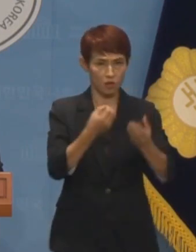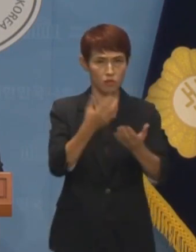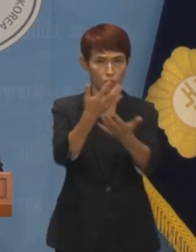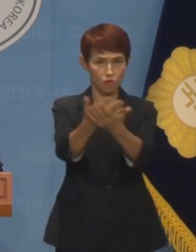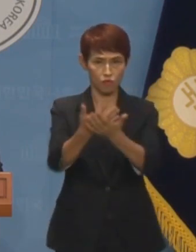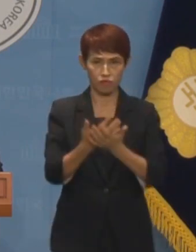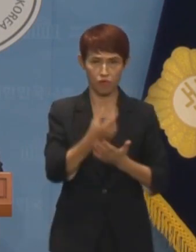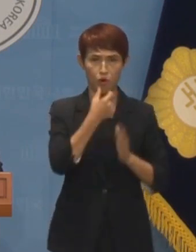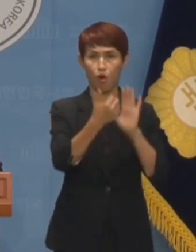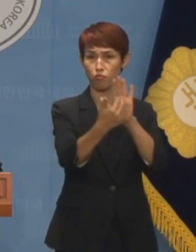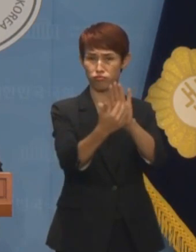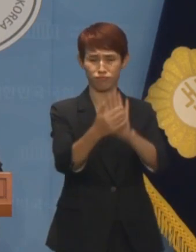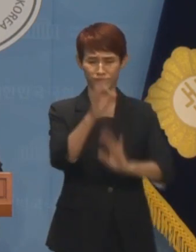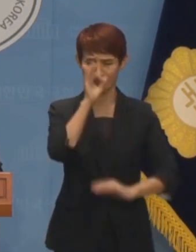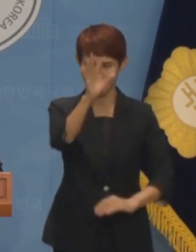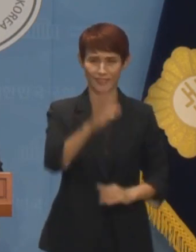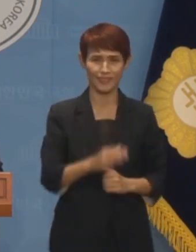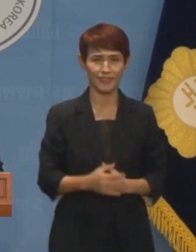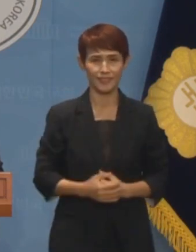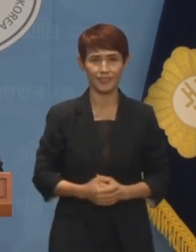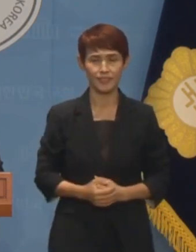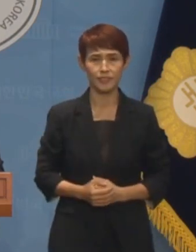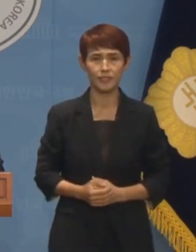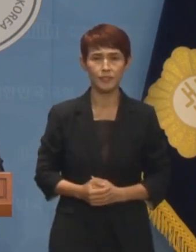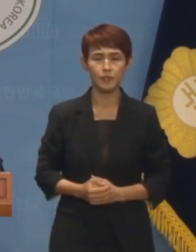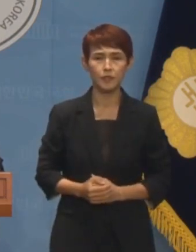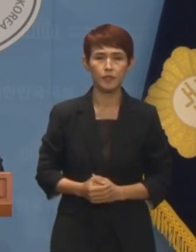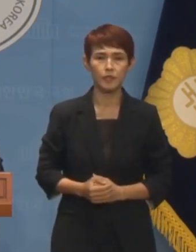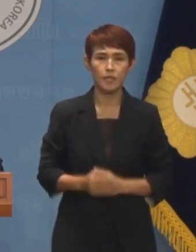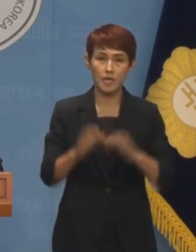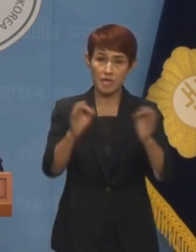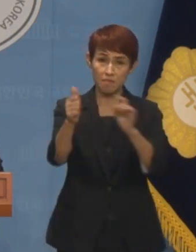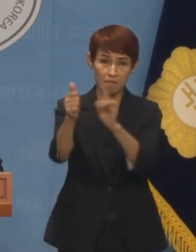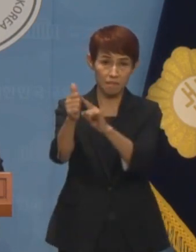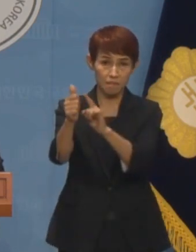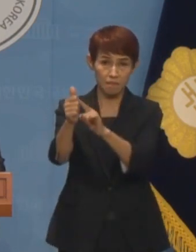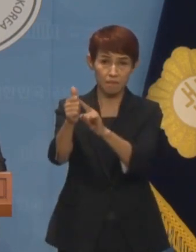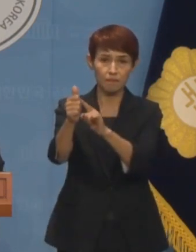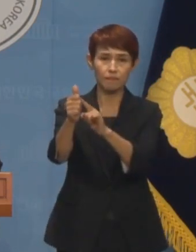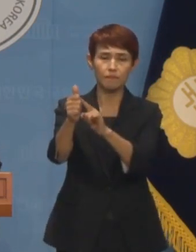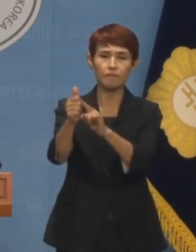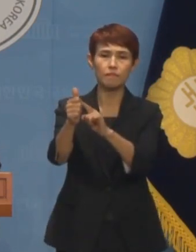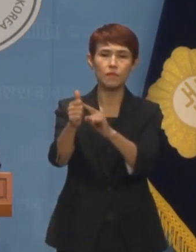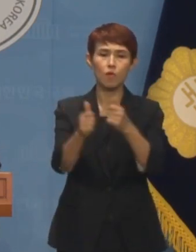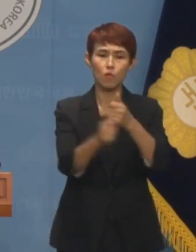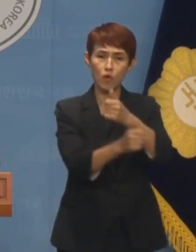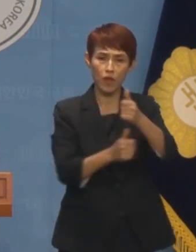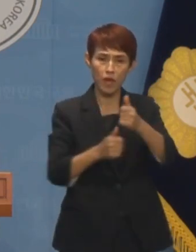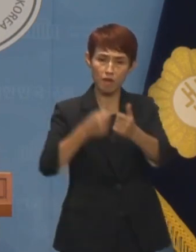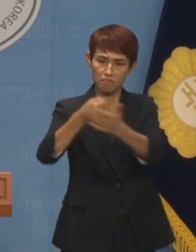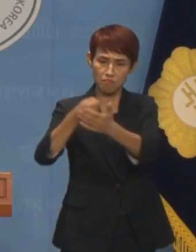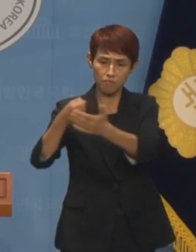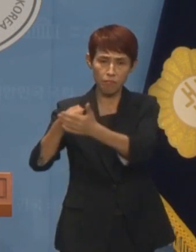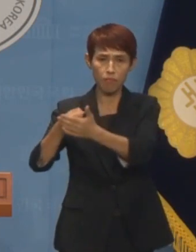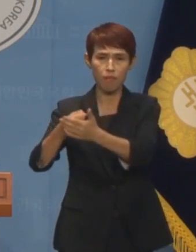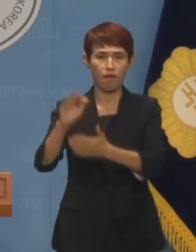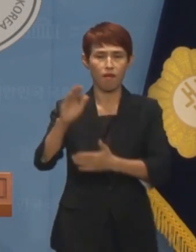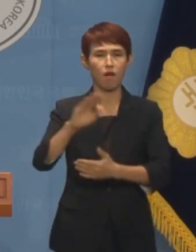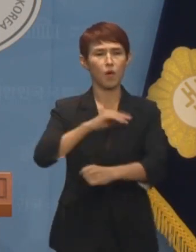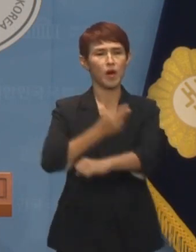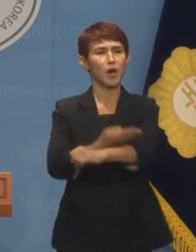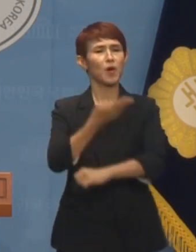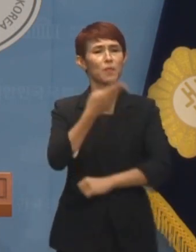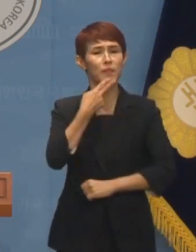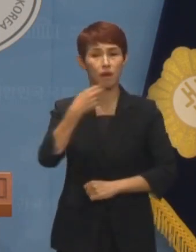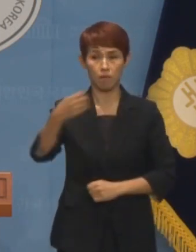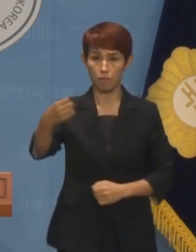제출을 거부할 수는 없습니다. 김태규 직무대행이 위원회 의결을 거치지 않아 권한이 없다고